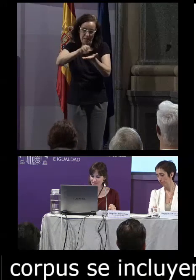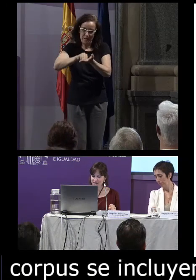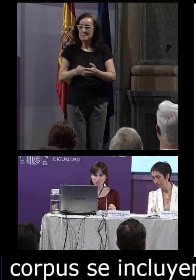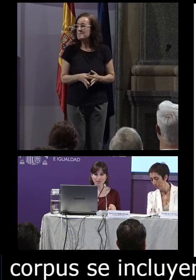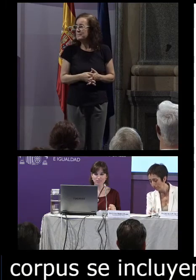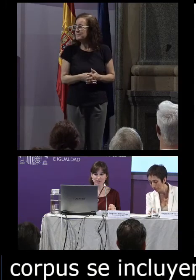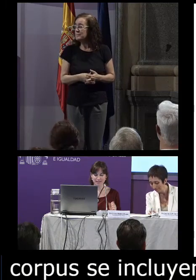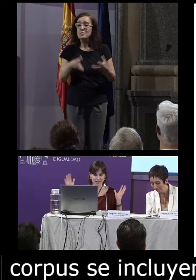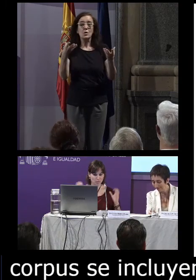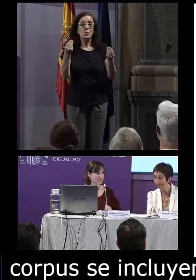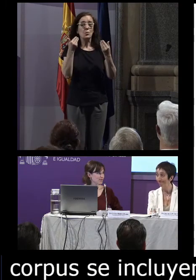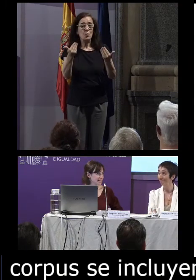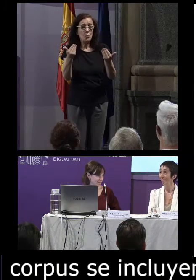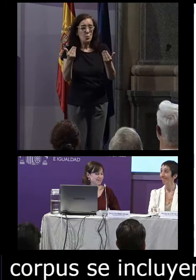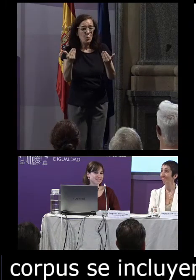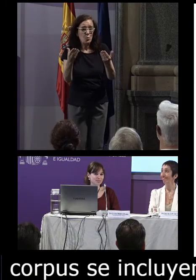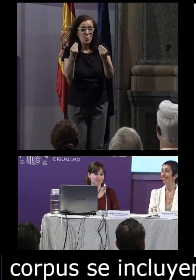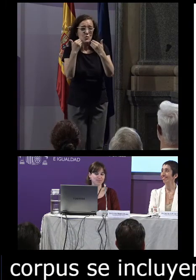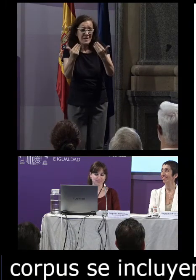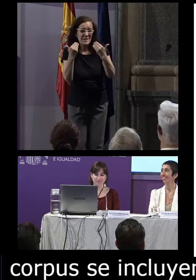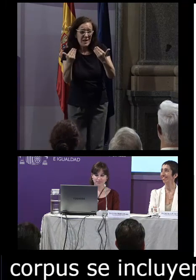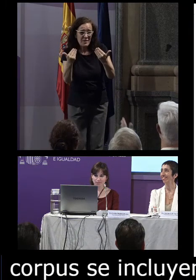etcétera muy bien pues muchísimas gracias